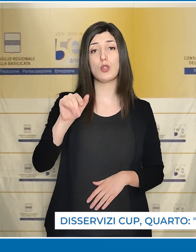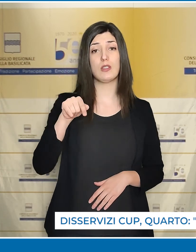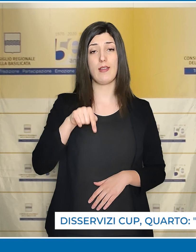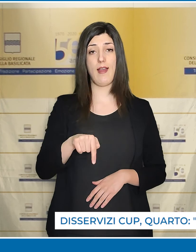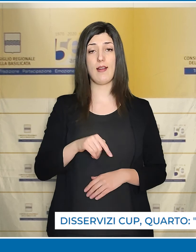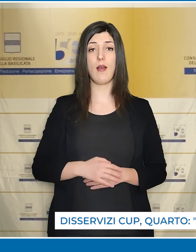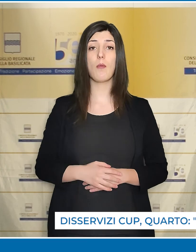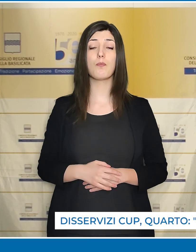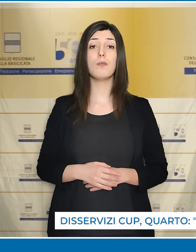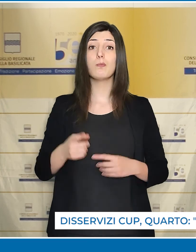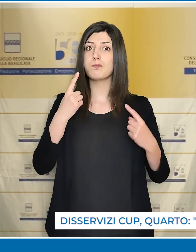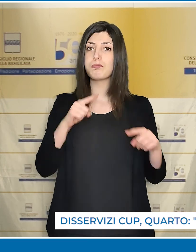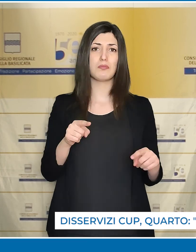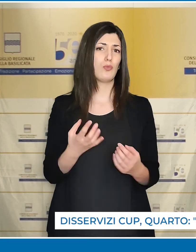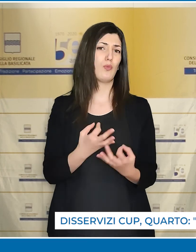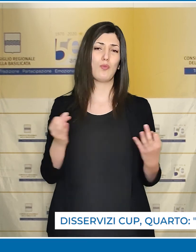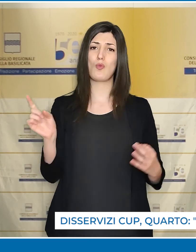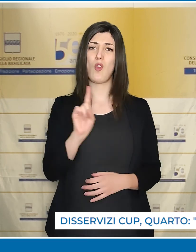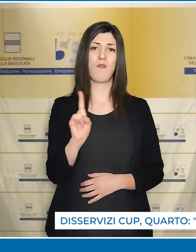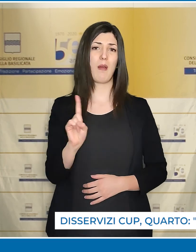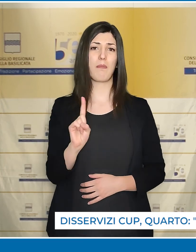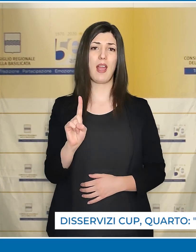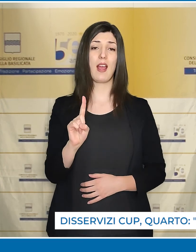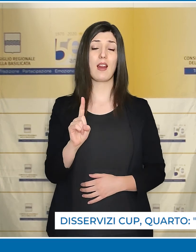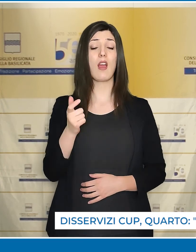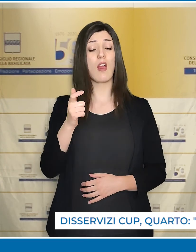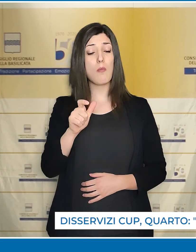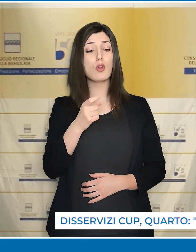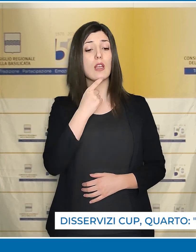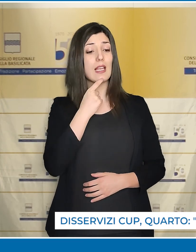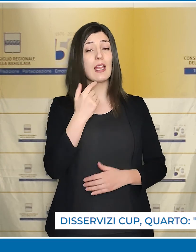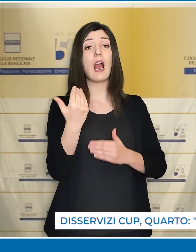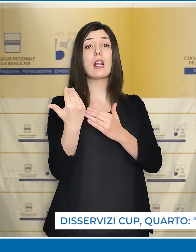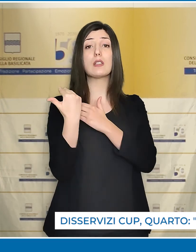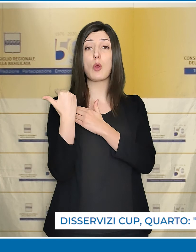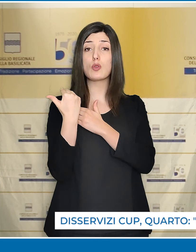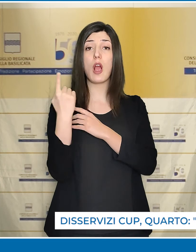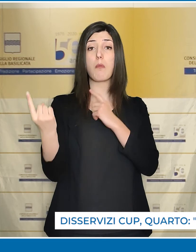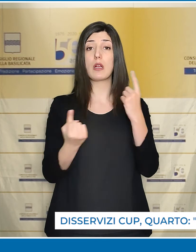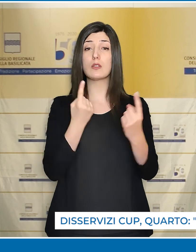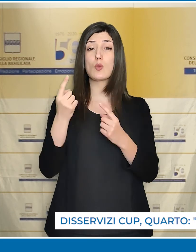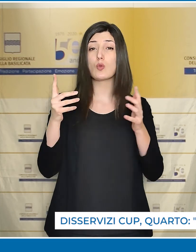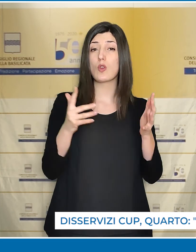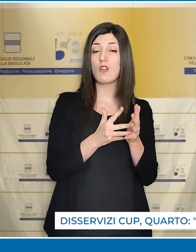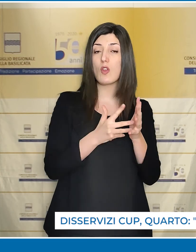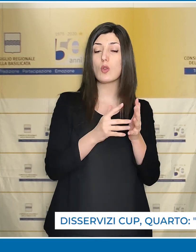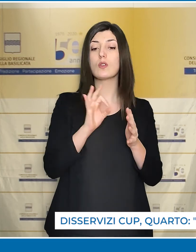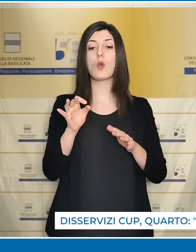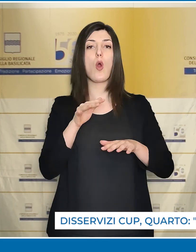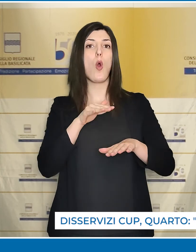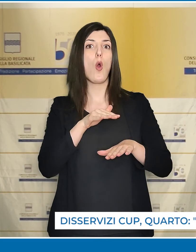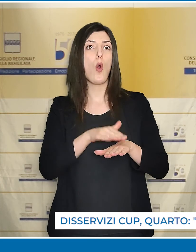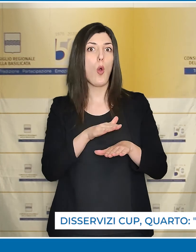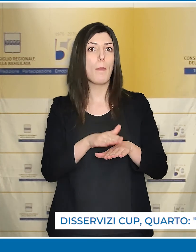quotidiana. Tutto questo non va bene. Gli organi responsabili della criticità e